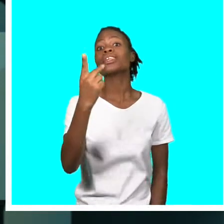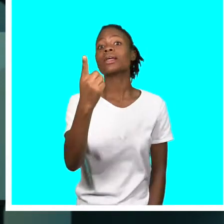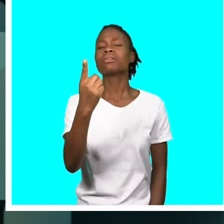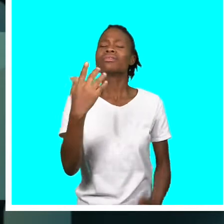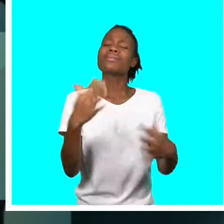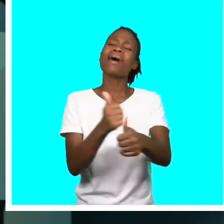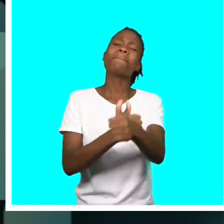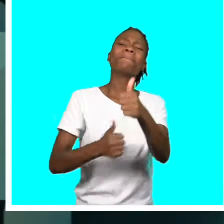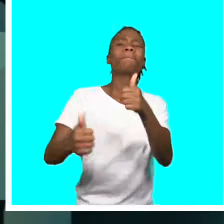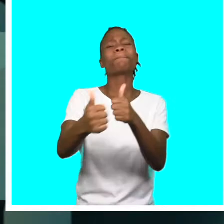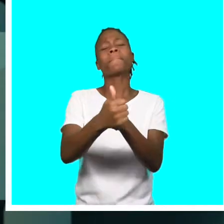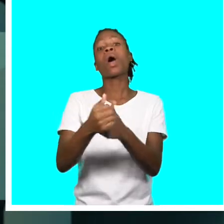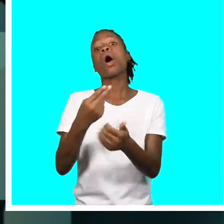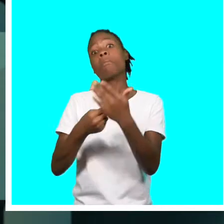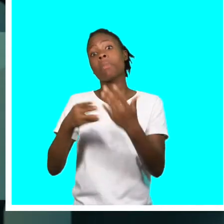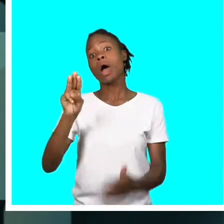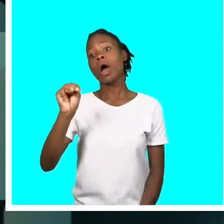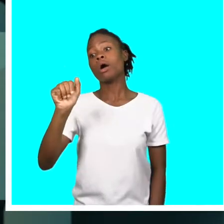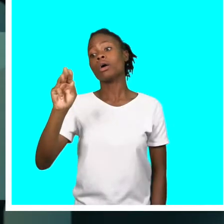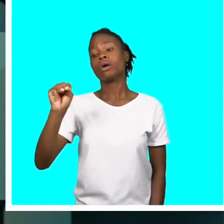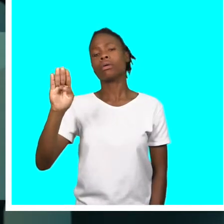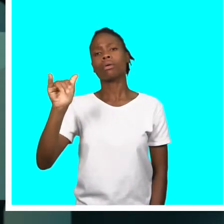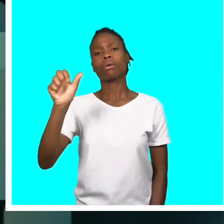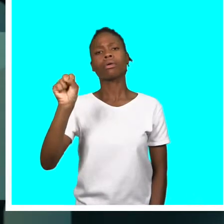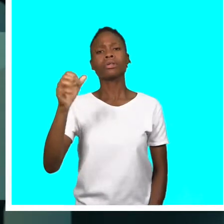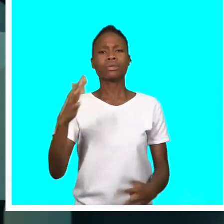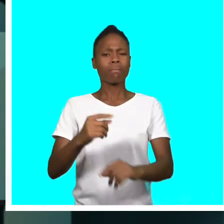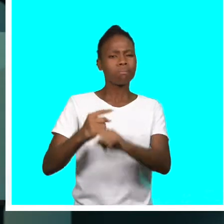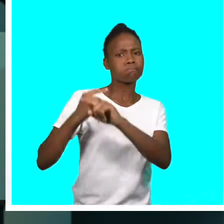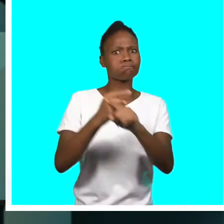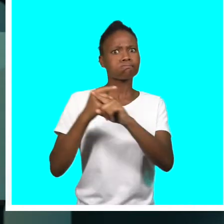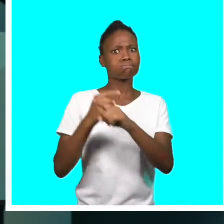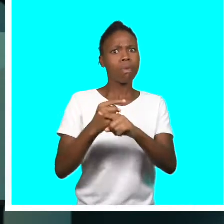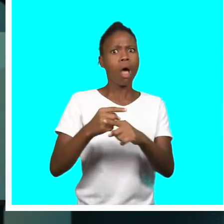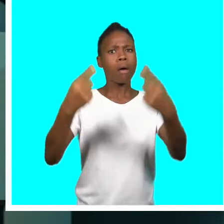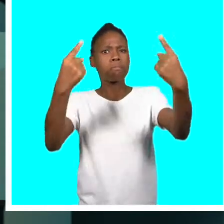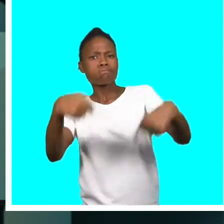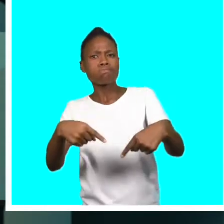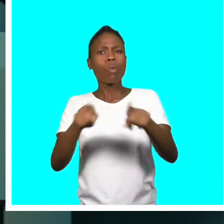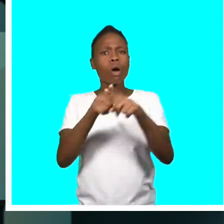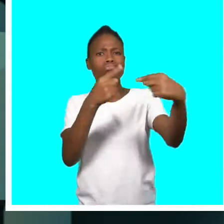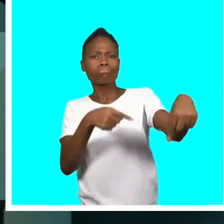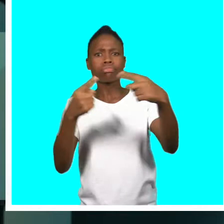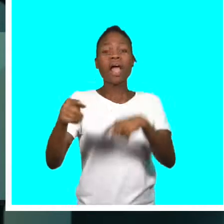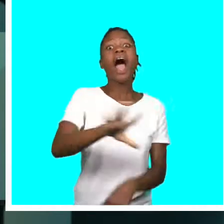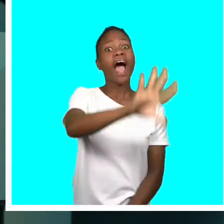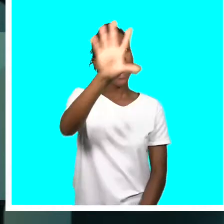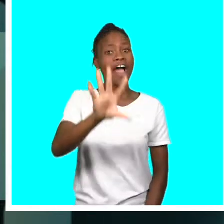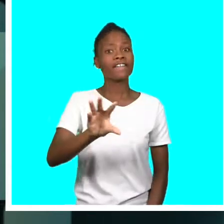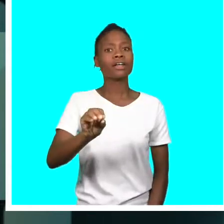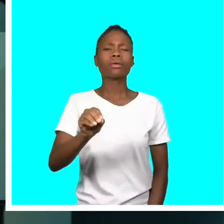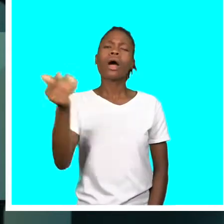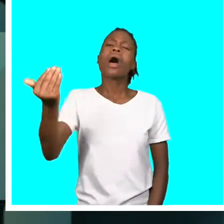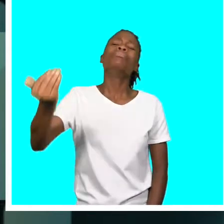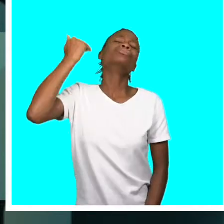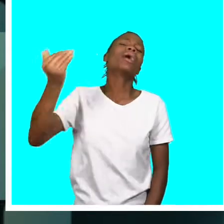golos. Participou com a seleção dos Mambas no Campeonato Africano das Nações de